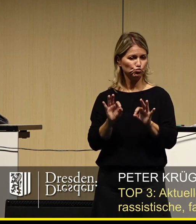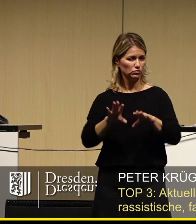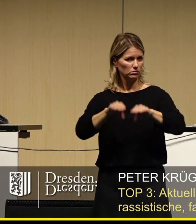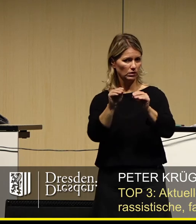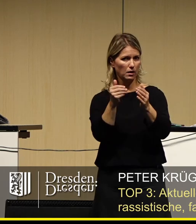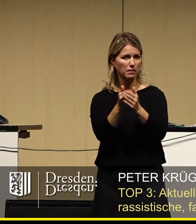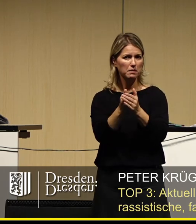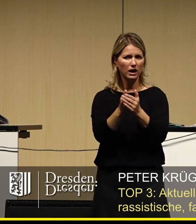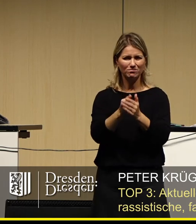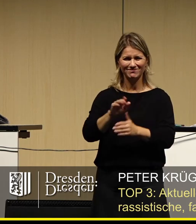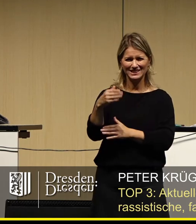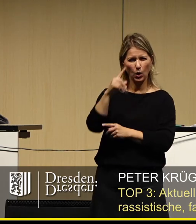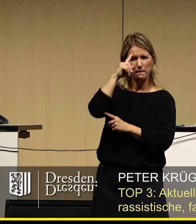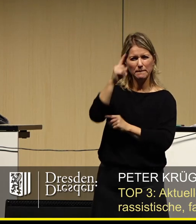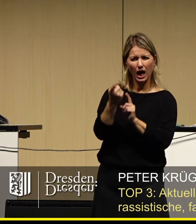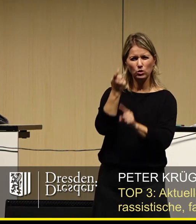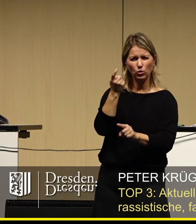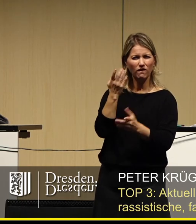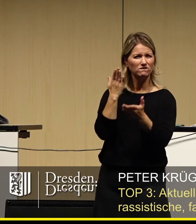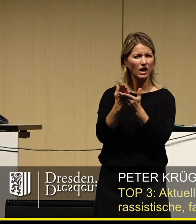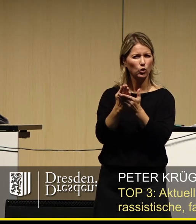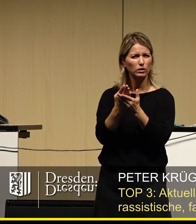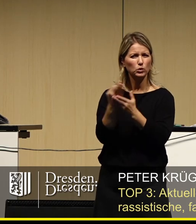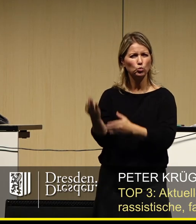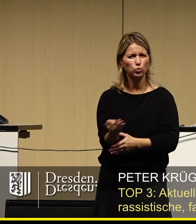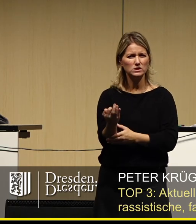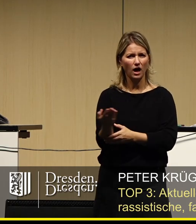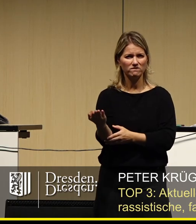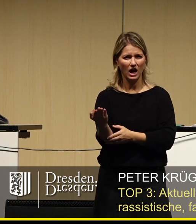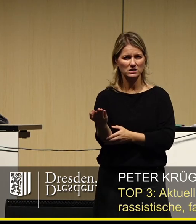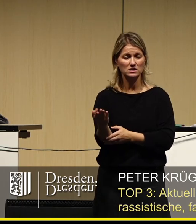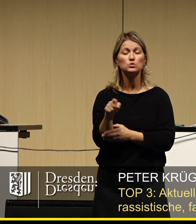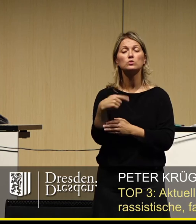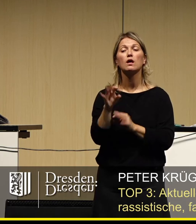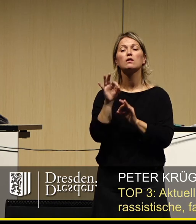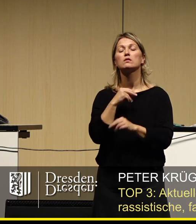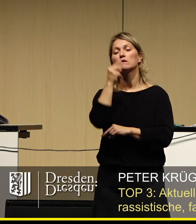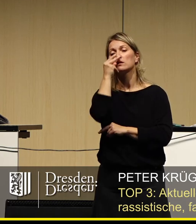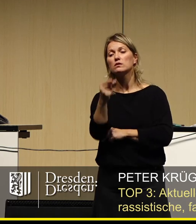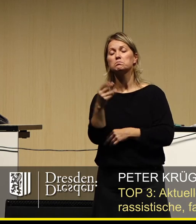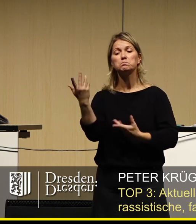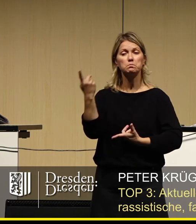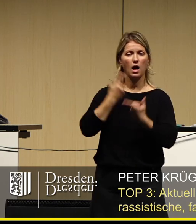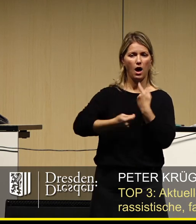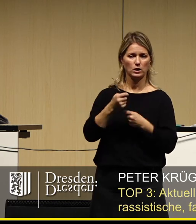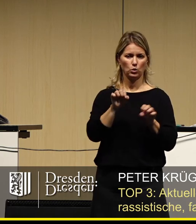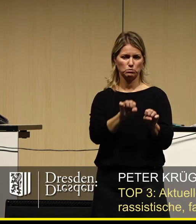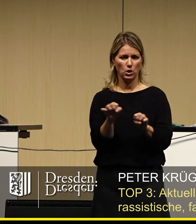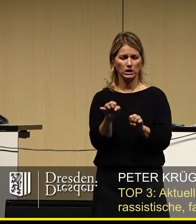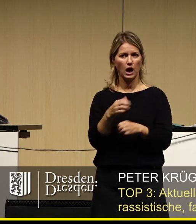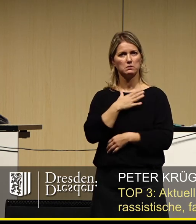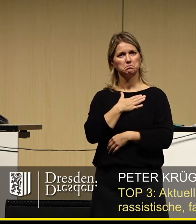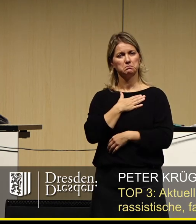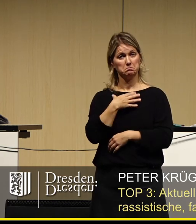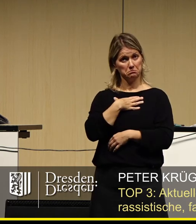nach der Ursache für solche Meinungsäußerungen zu fragen und dann zu schauen, welche tatsächlichen Handlungsmöglichkeiten man als Stadtrat